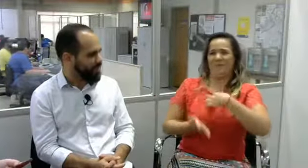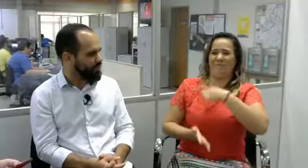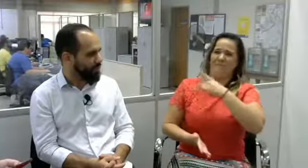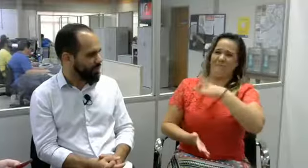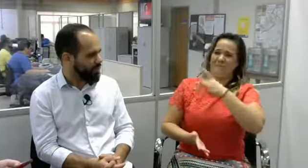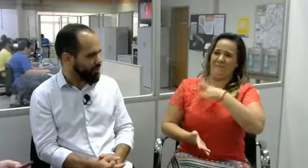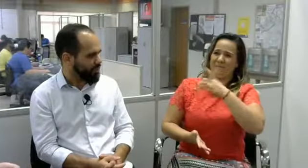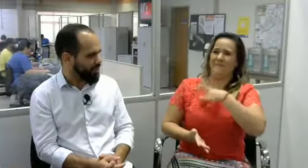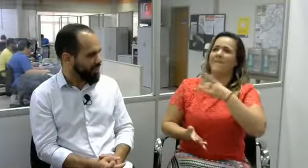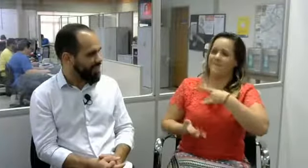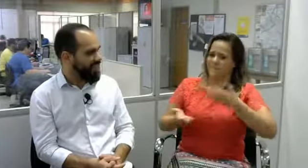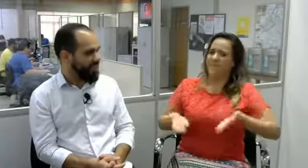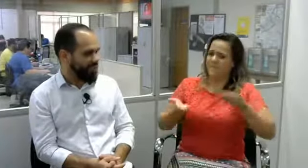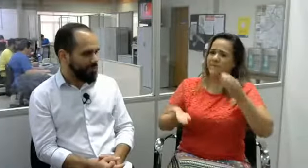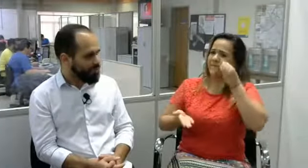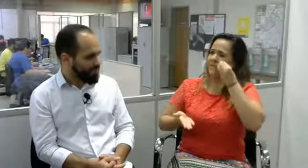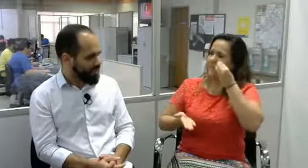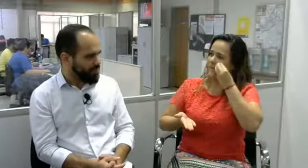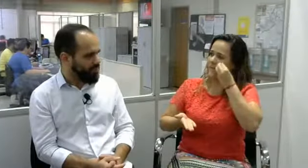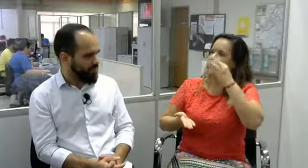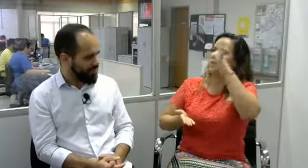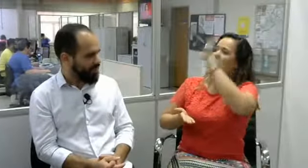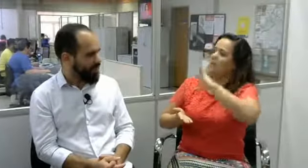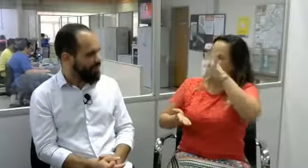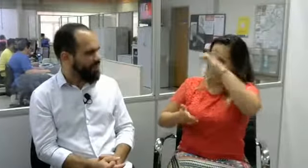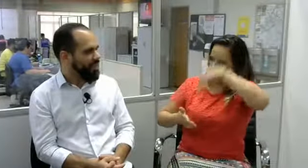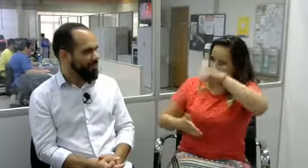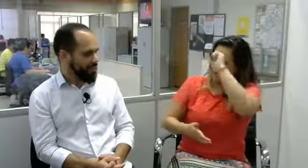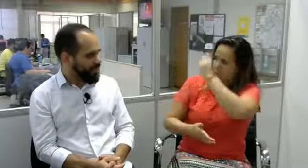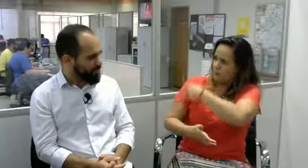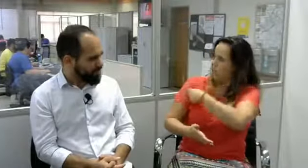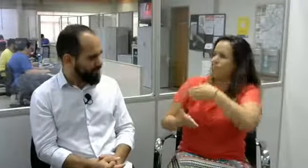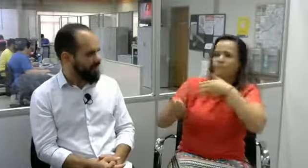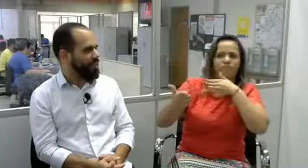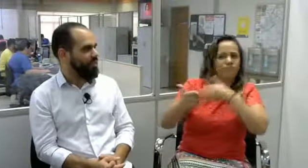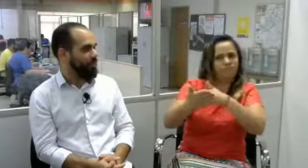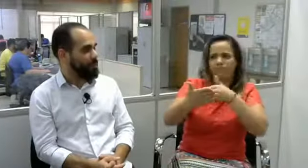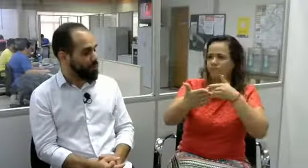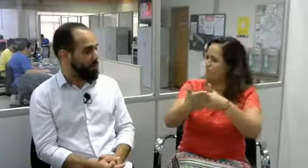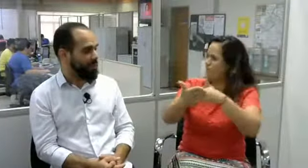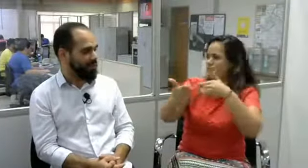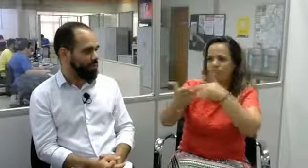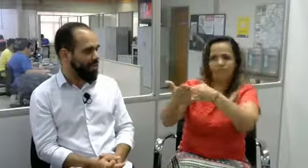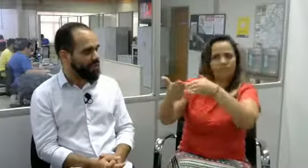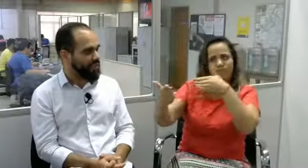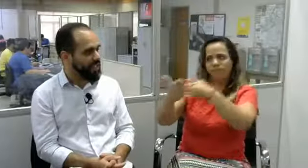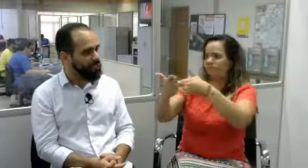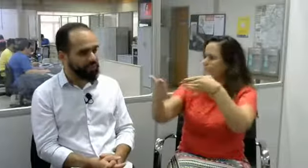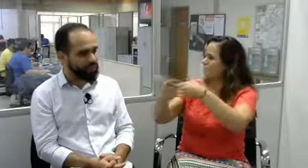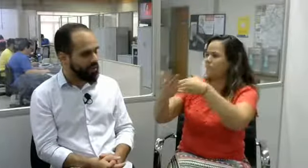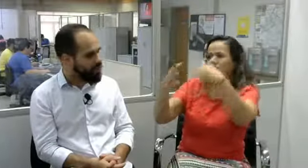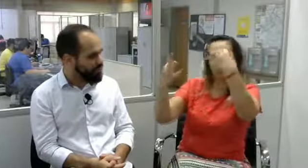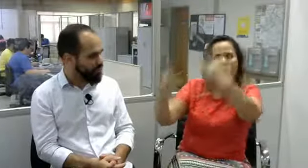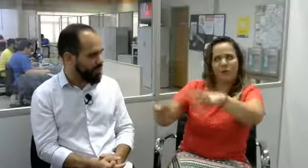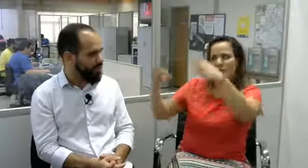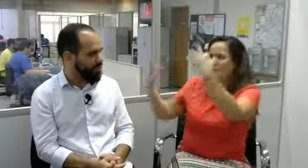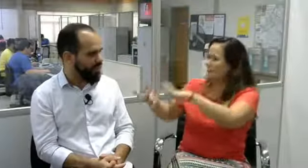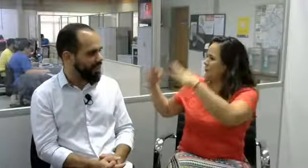ser professora. Tinha muito medo, muito receio. Mas mesmo assim, eu fui procurar uma faculdade. Aqui em Rio Preto, não consegui encontrar. As